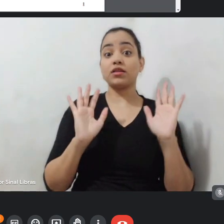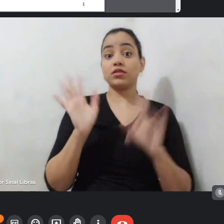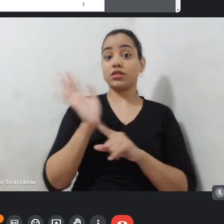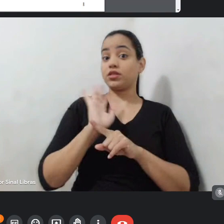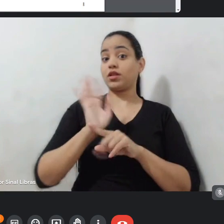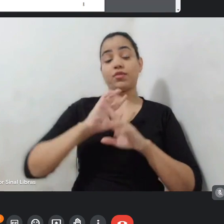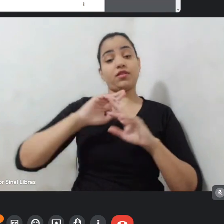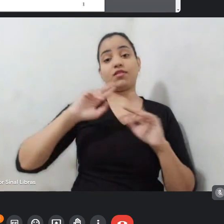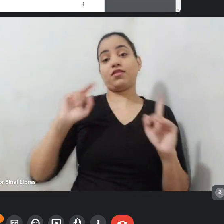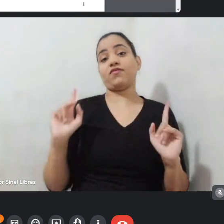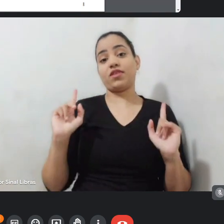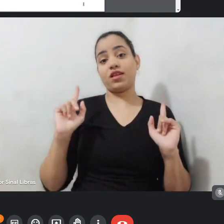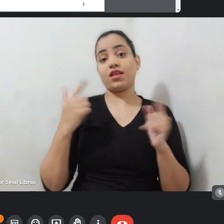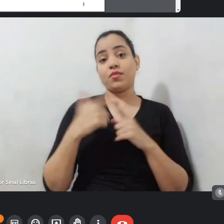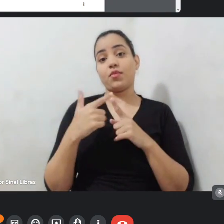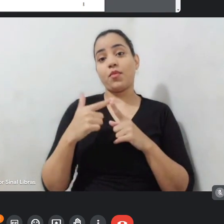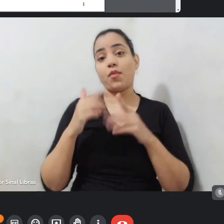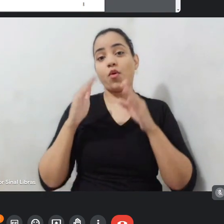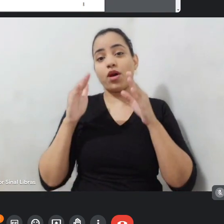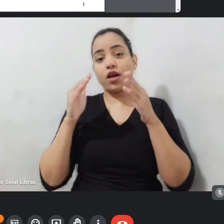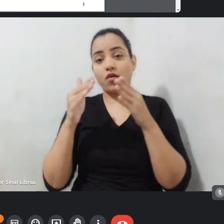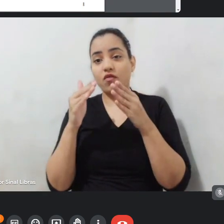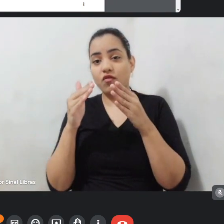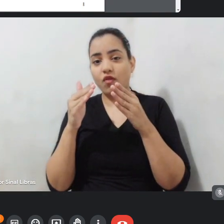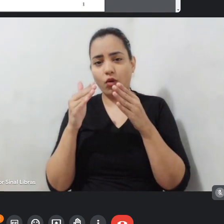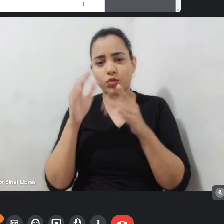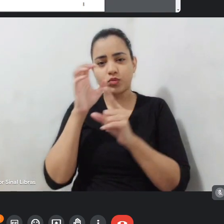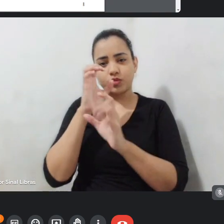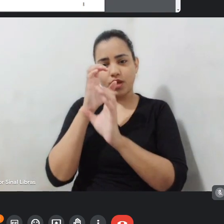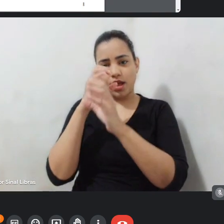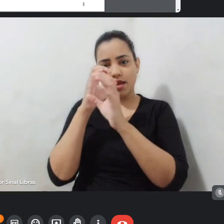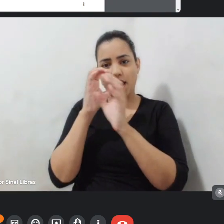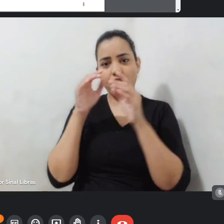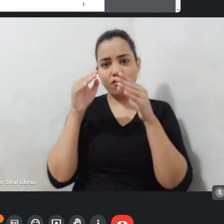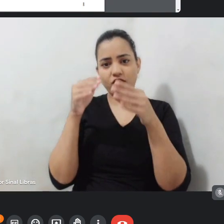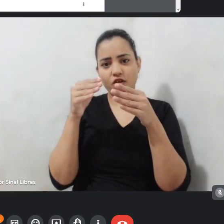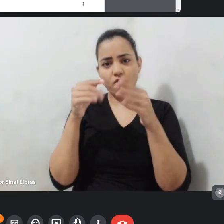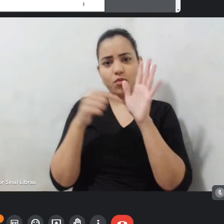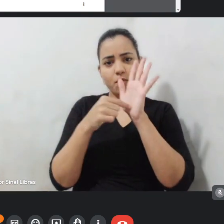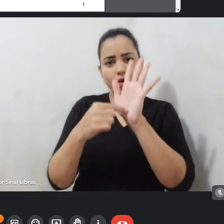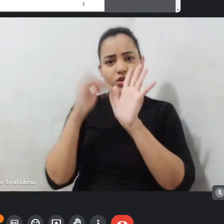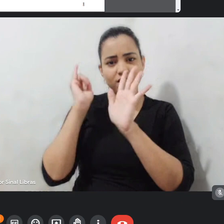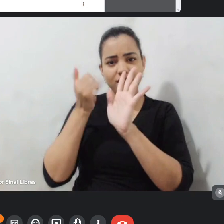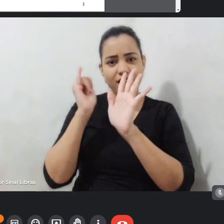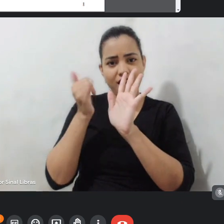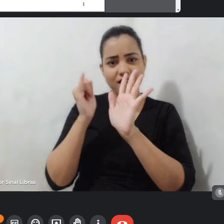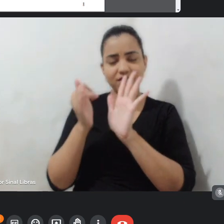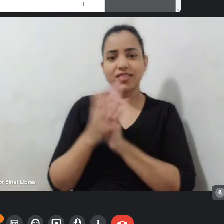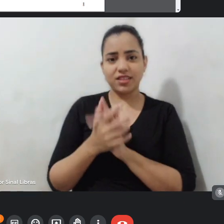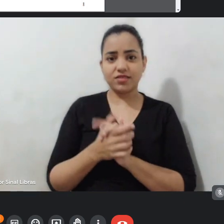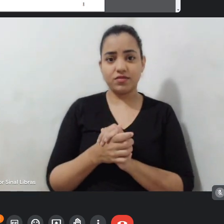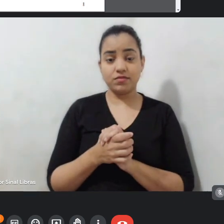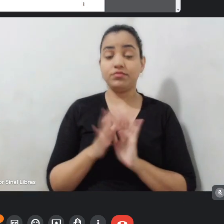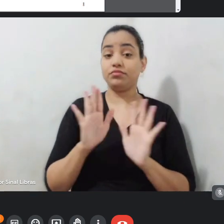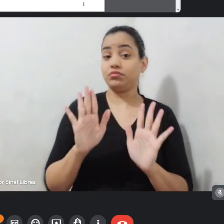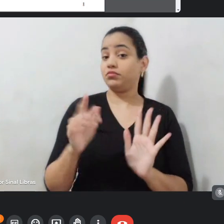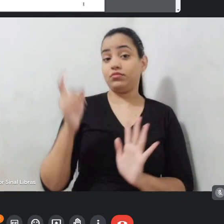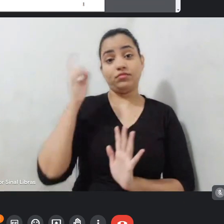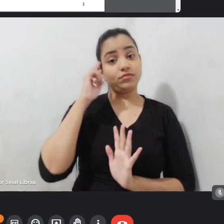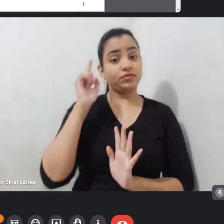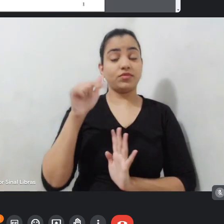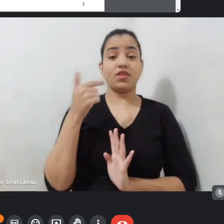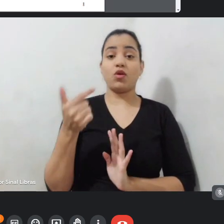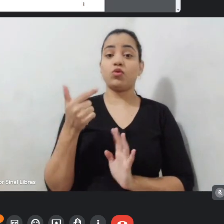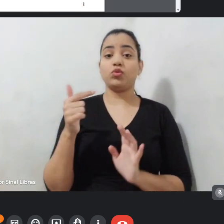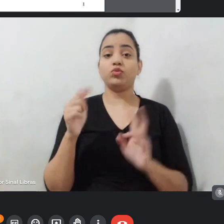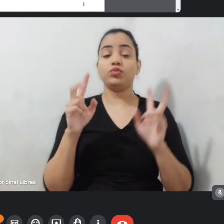para narrativa. Você conta a história com todas essas ferramentas. Então, ao pensar em outro formato de produção audiovisual,